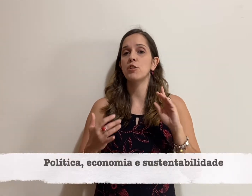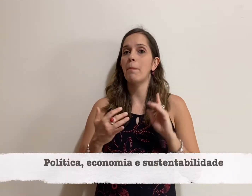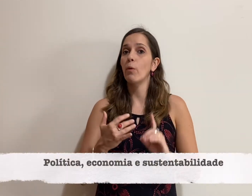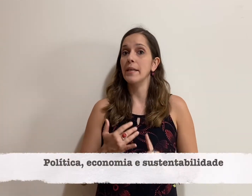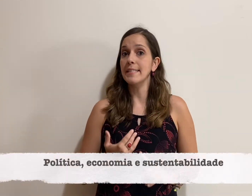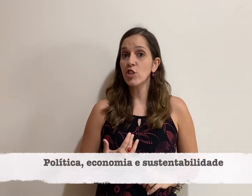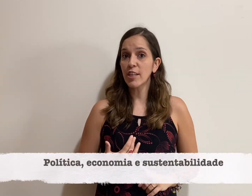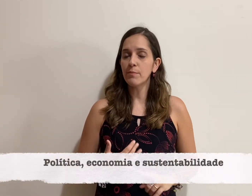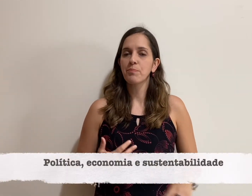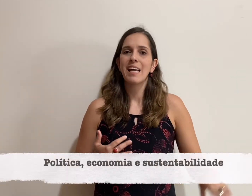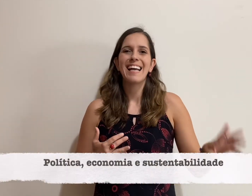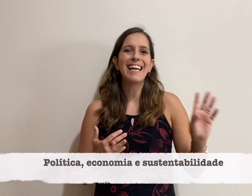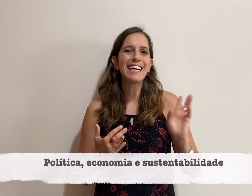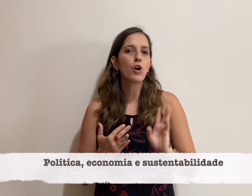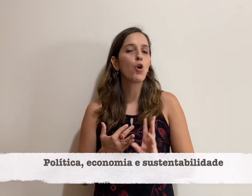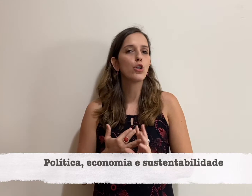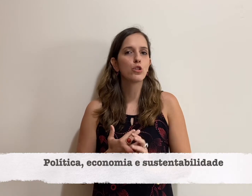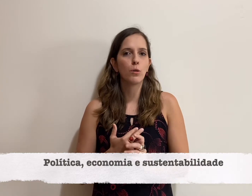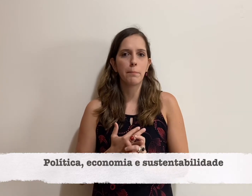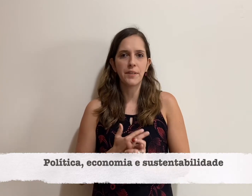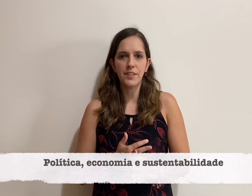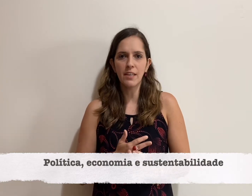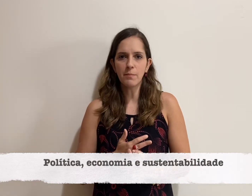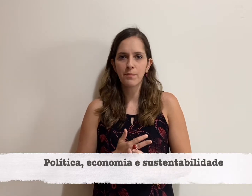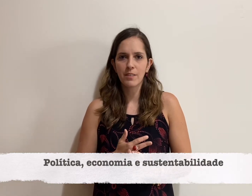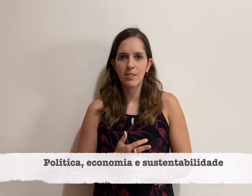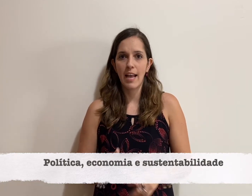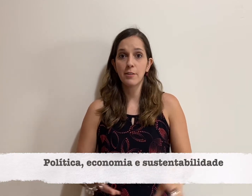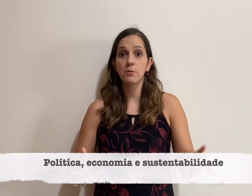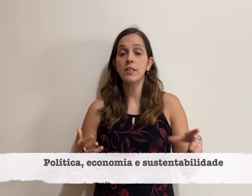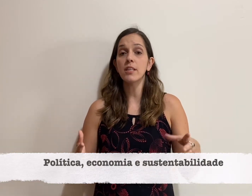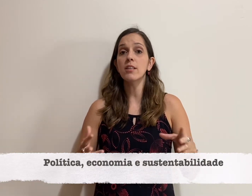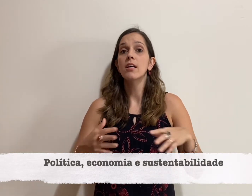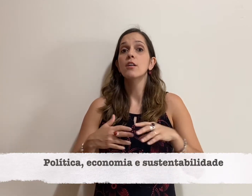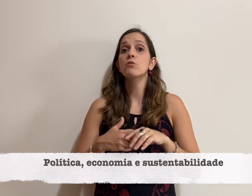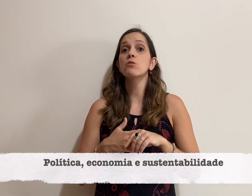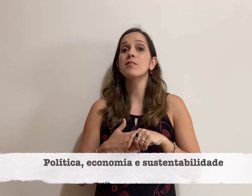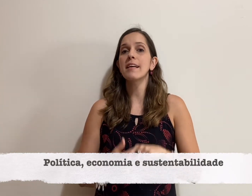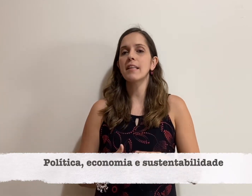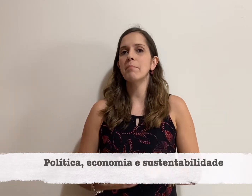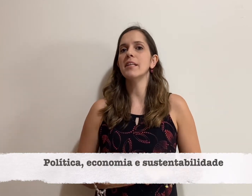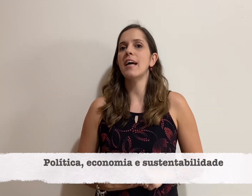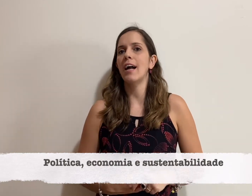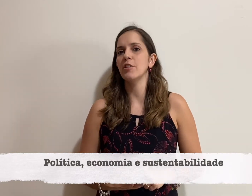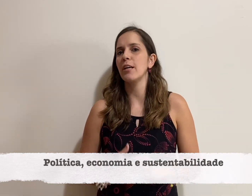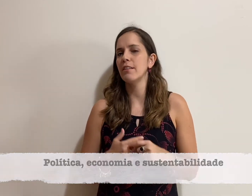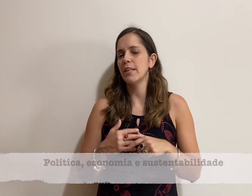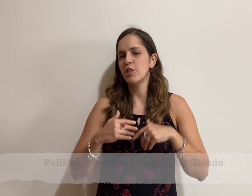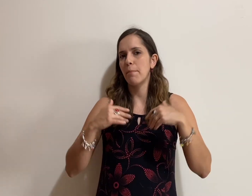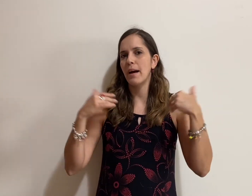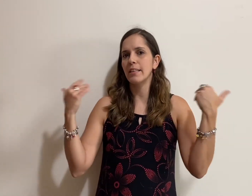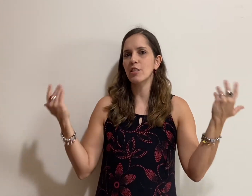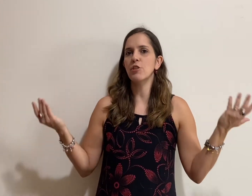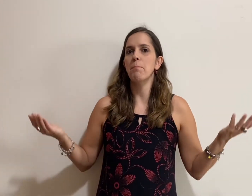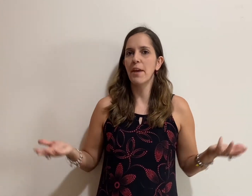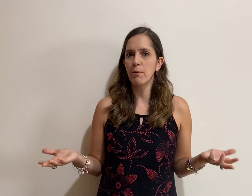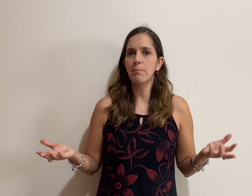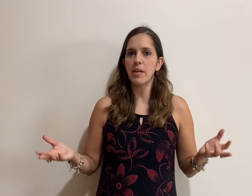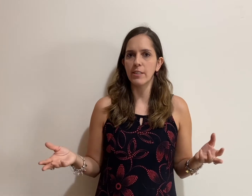política, economia, certo? E sustentabilidade, que ele vai chamar ali de meio ambiente,